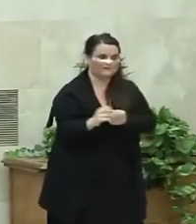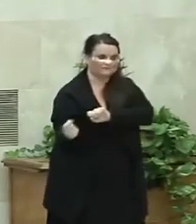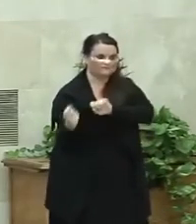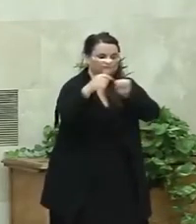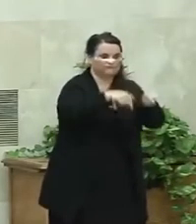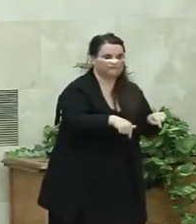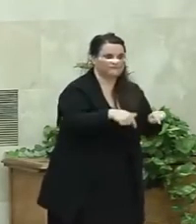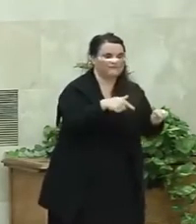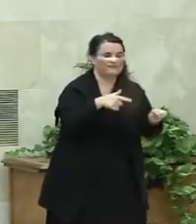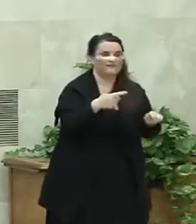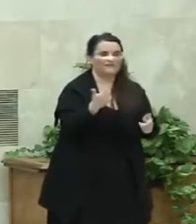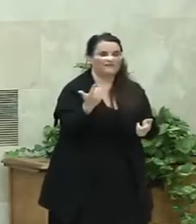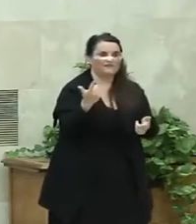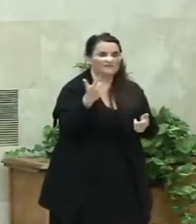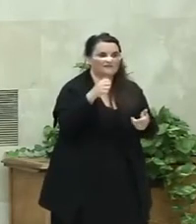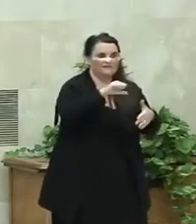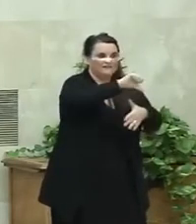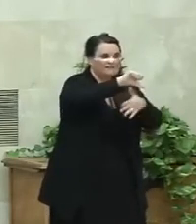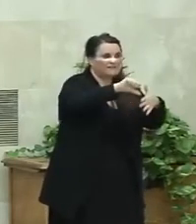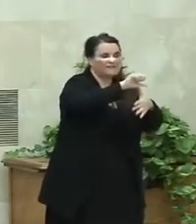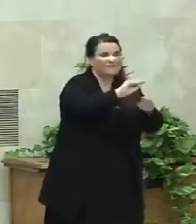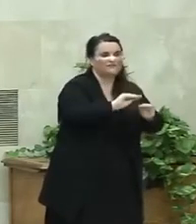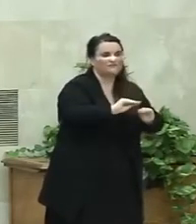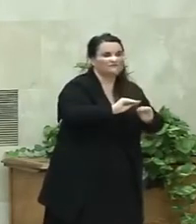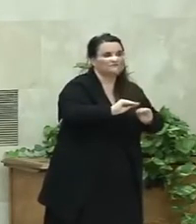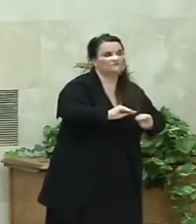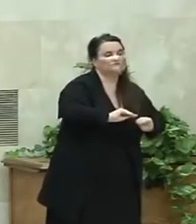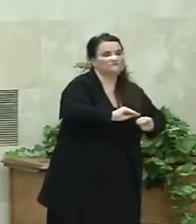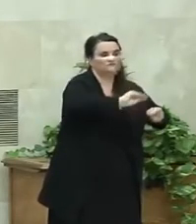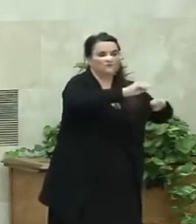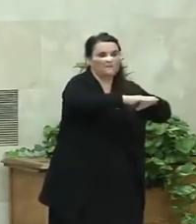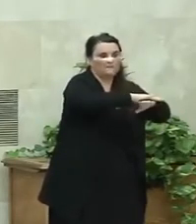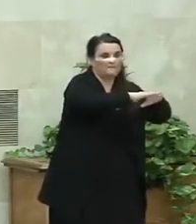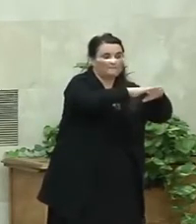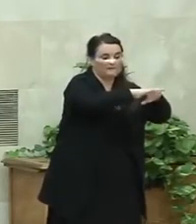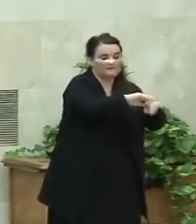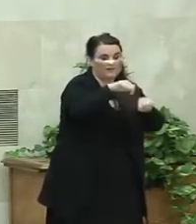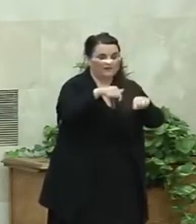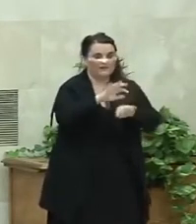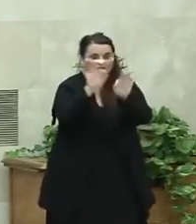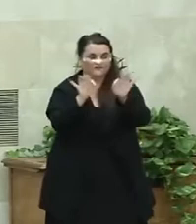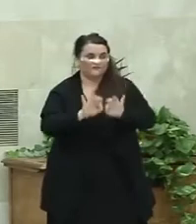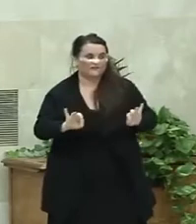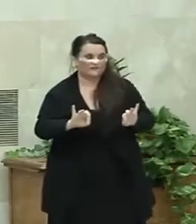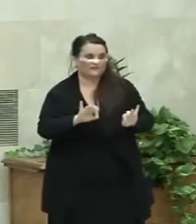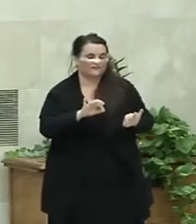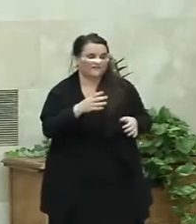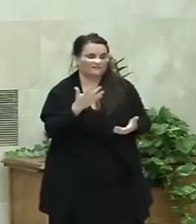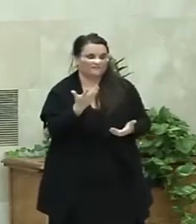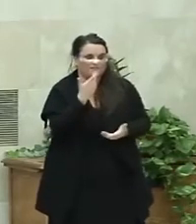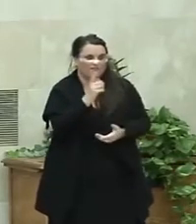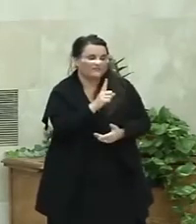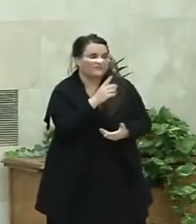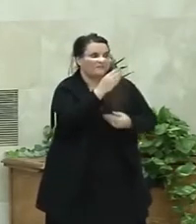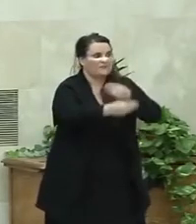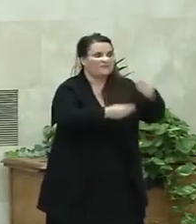Latinoamerikan ordurako errotuta zeuden, baina Euskal Herrian hain ezaguna etzen metodologia hori aplikatzen